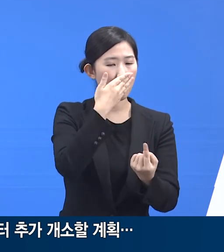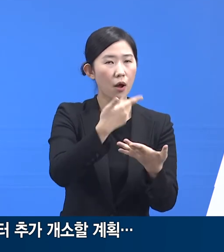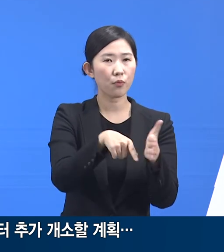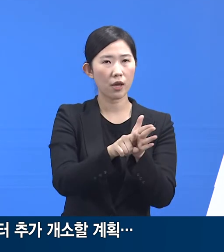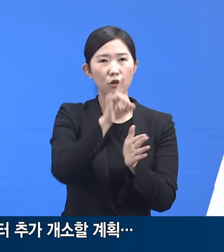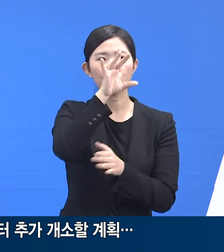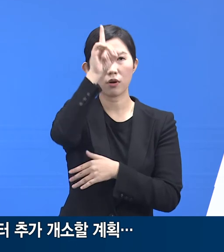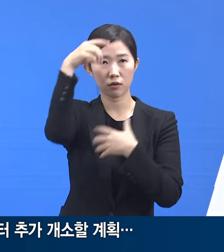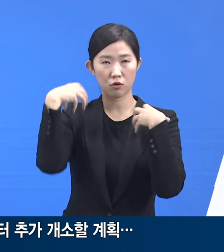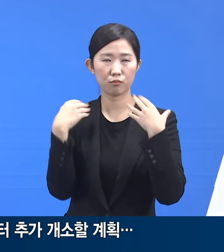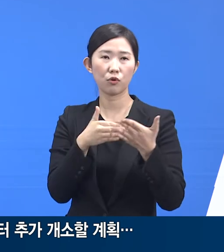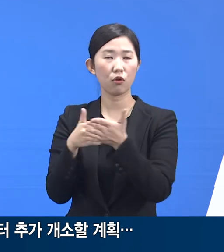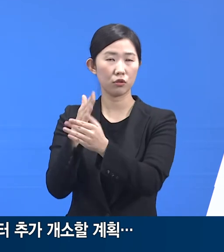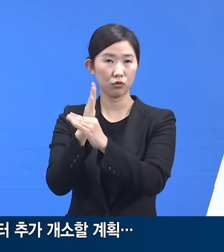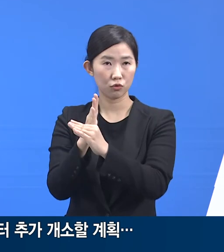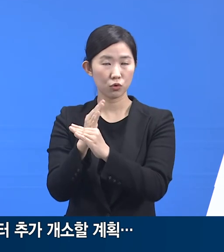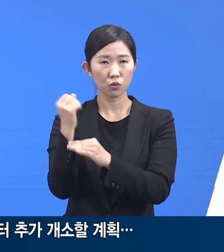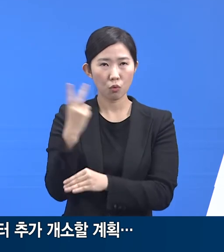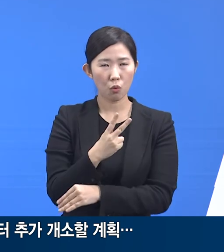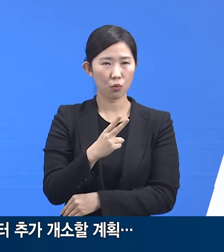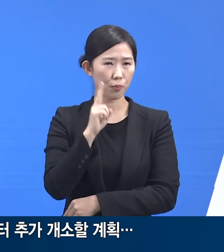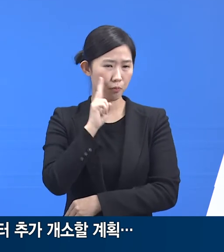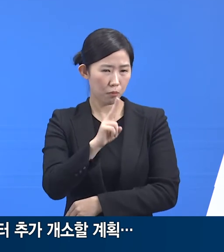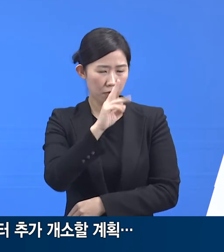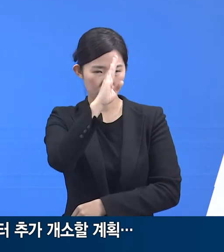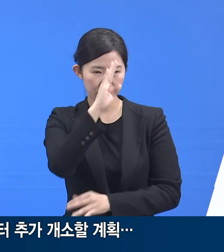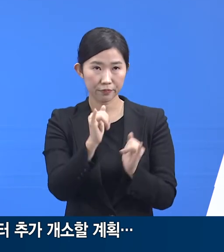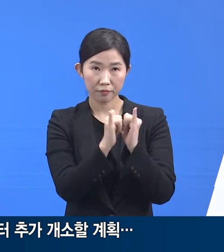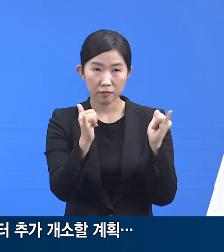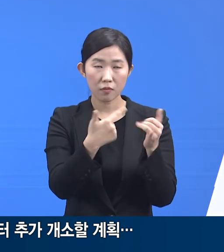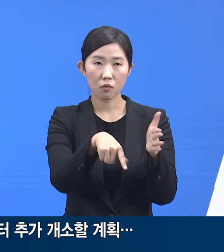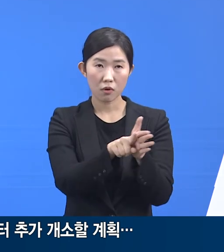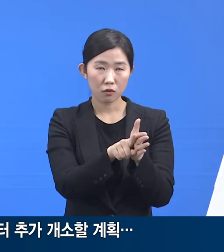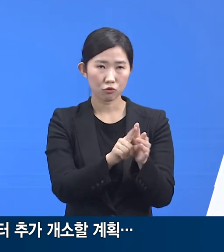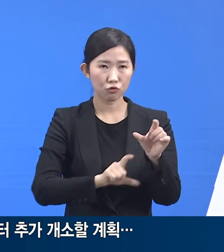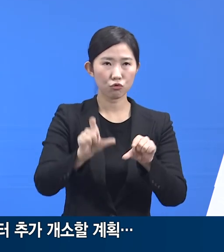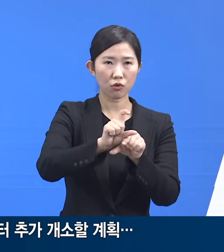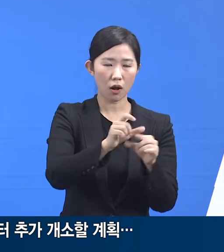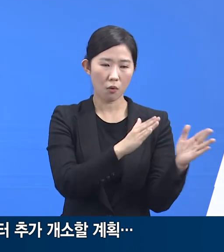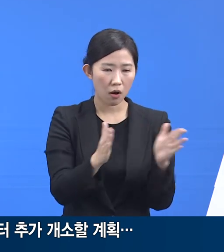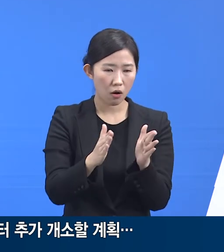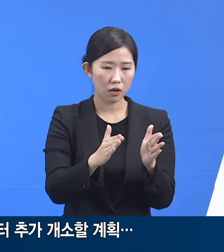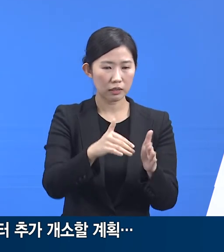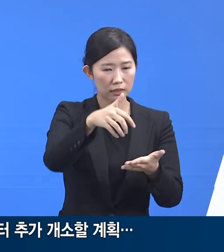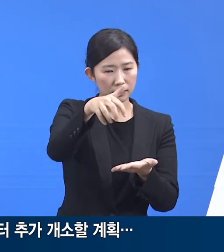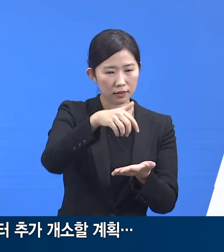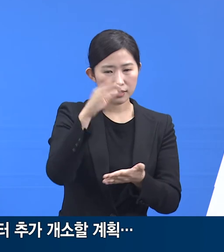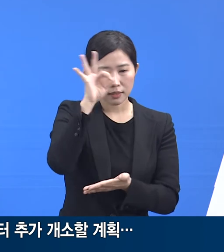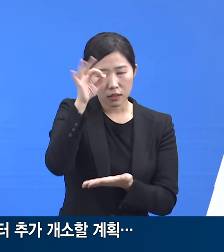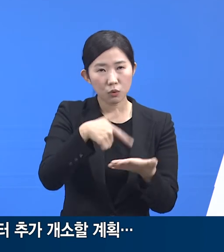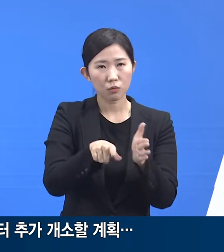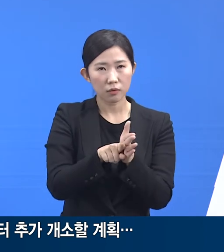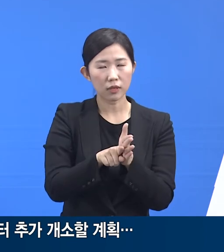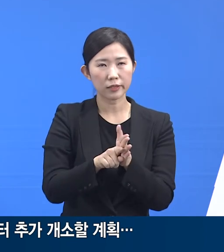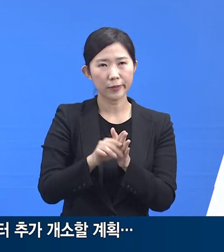자체 추가 지원을 통하여 위중증 환자 병상을 추가로 확보하는 방안을 계속적으로 강구하고 있습니다.